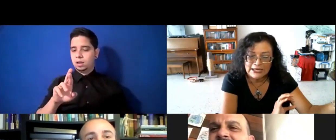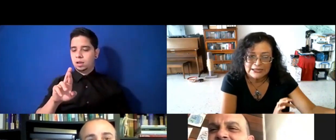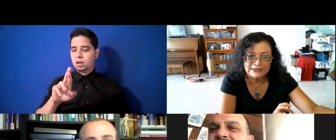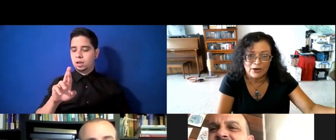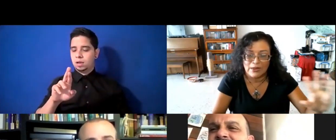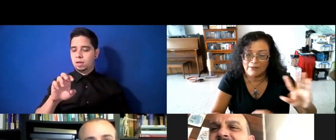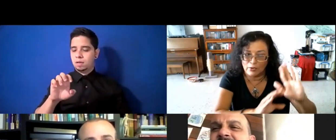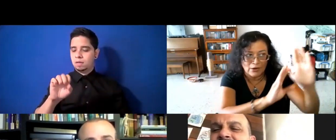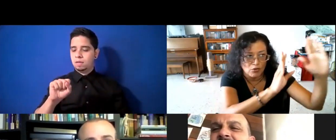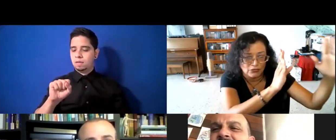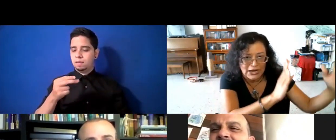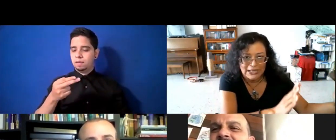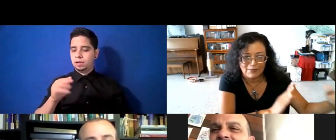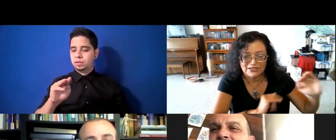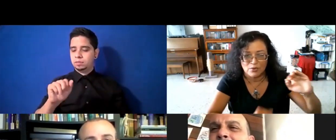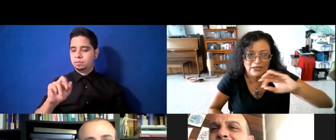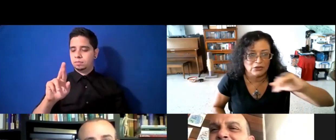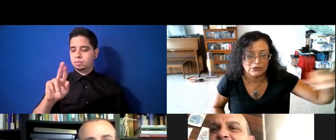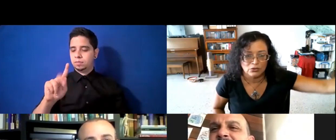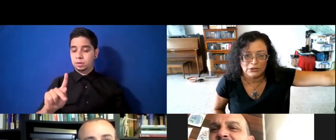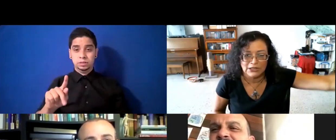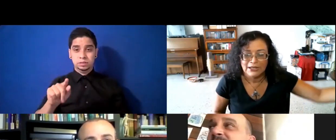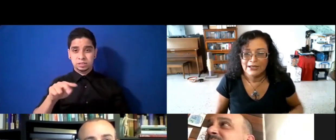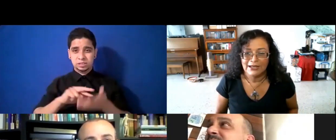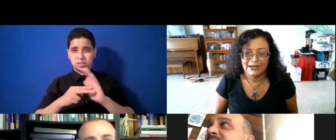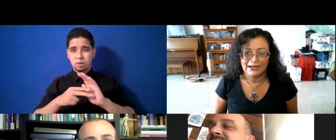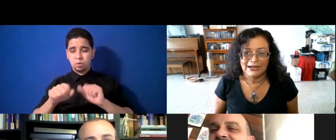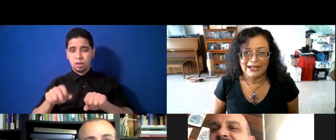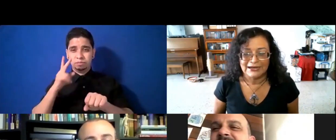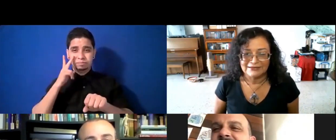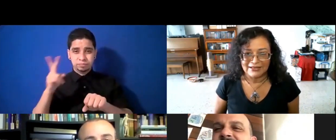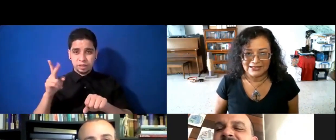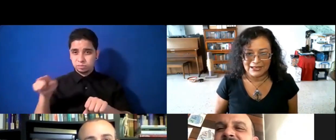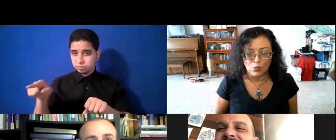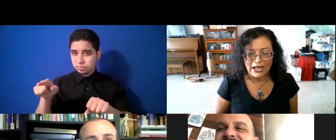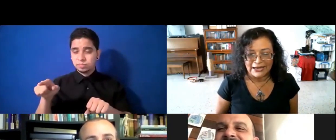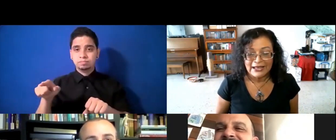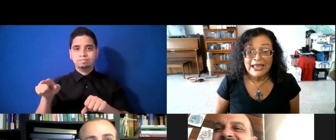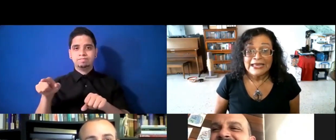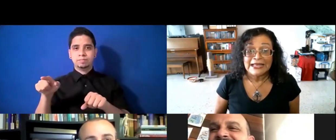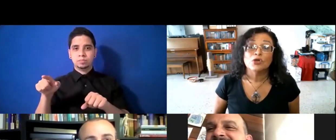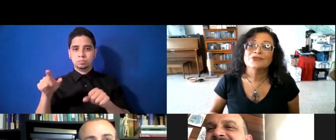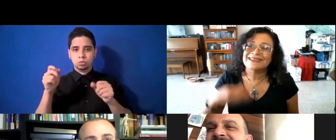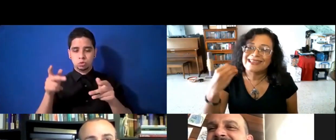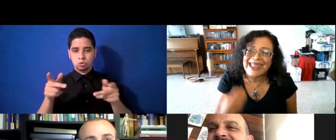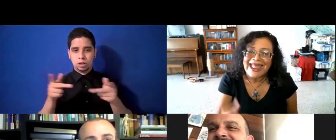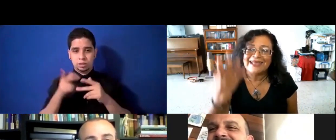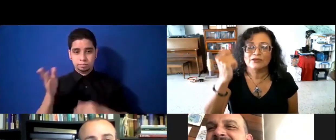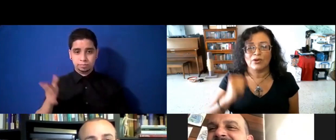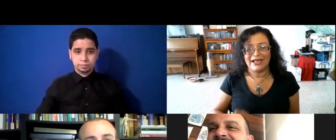ahí está, va a encontrar en el mismo medio de toda la ristra de lugares. Y entonces, ¿qué es lo que